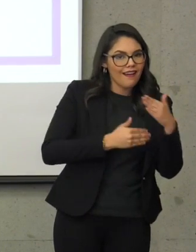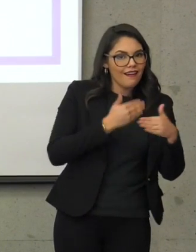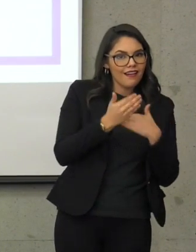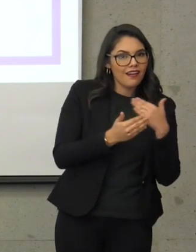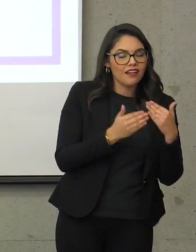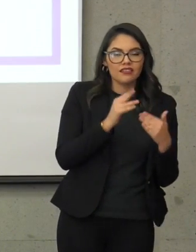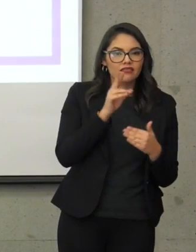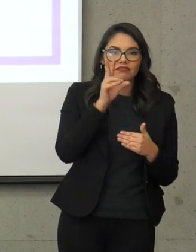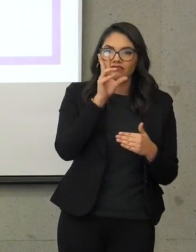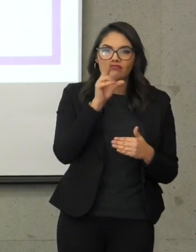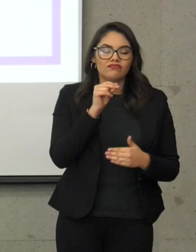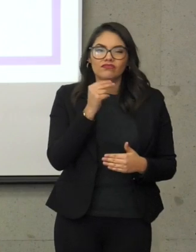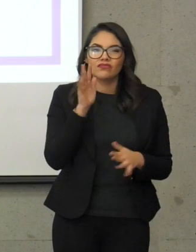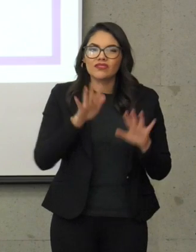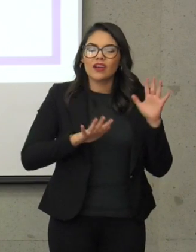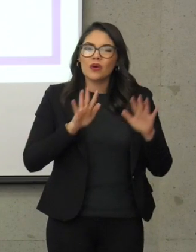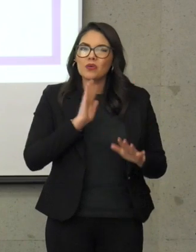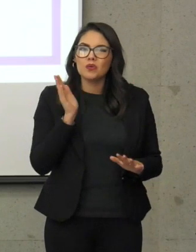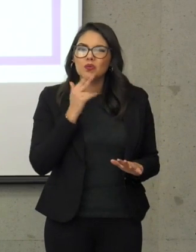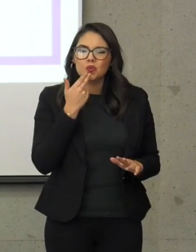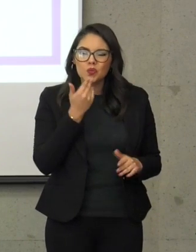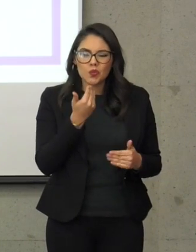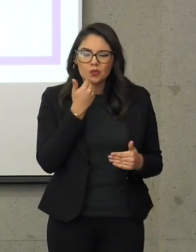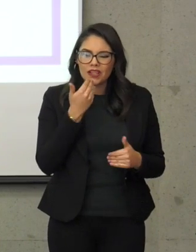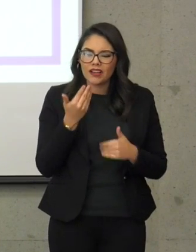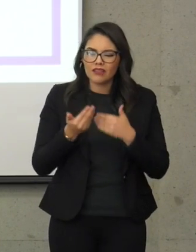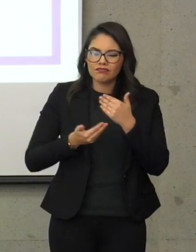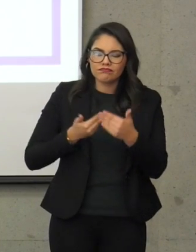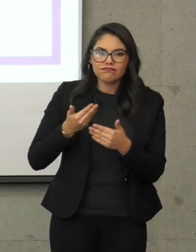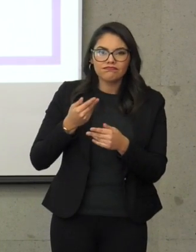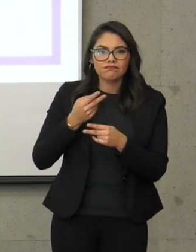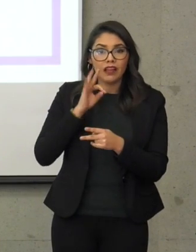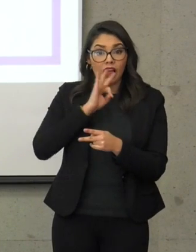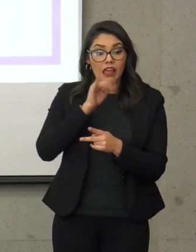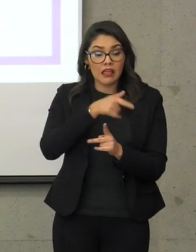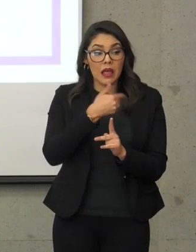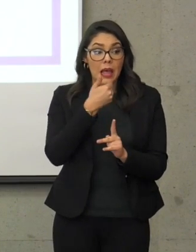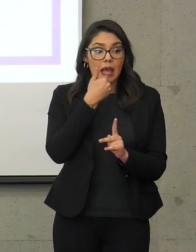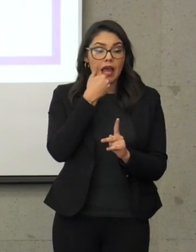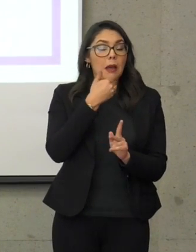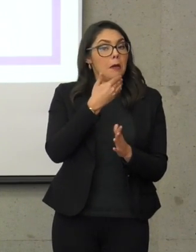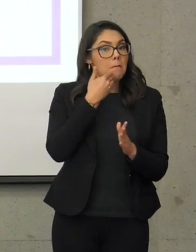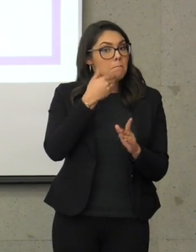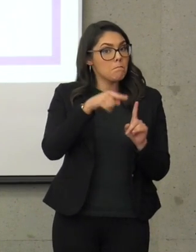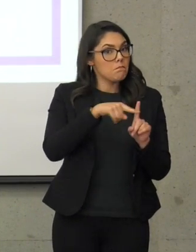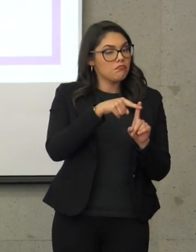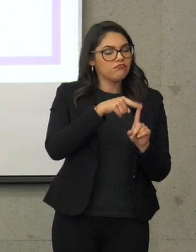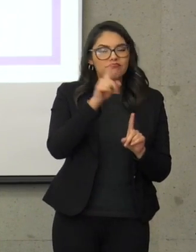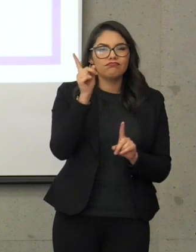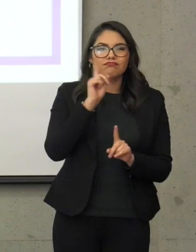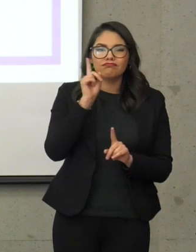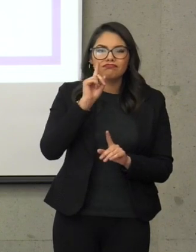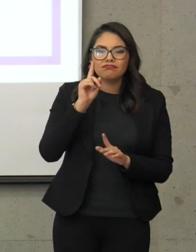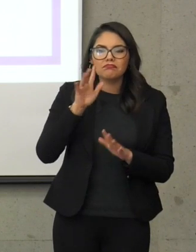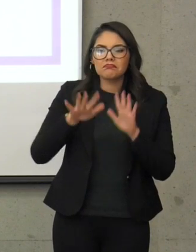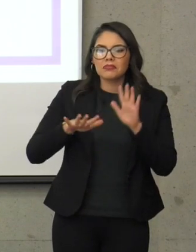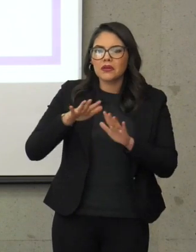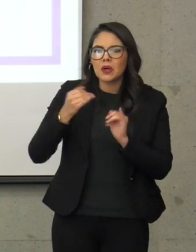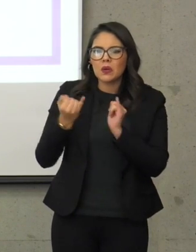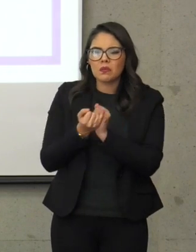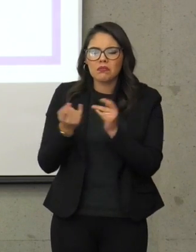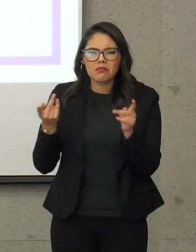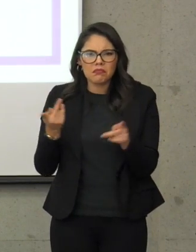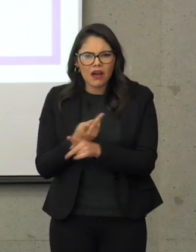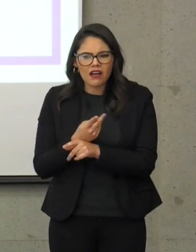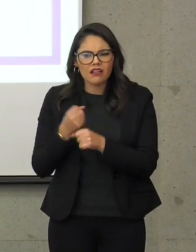nada más que sea una visión y haya una discusión en torno a si es la correcta o no, sino que no favorece tampoco el que